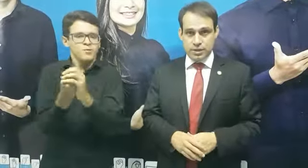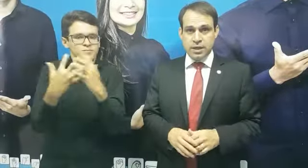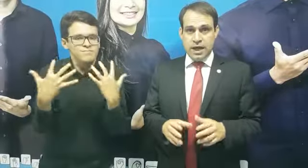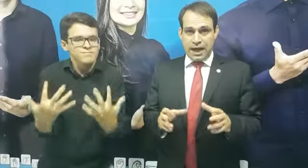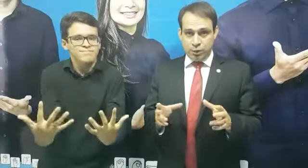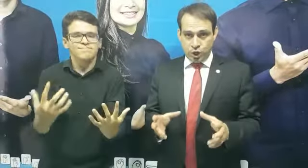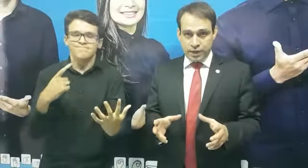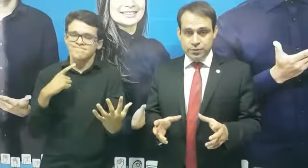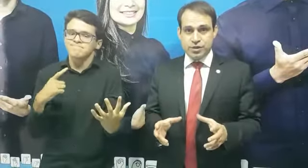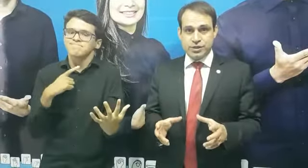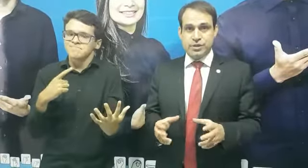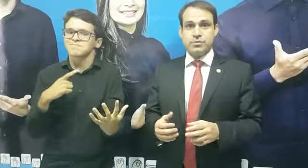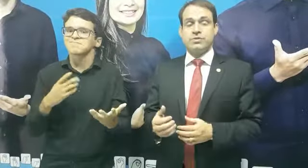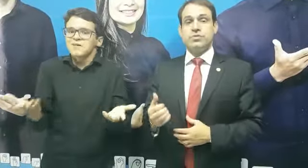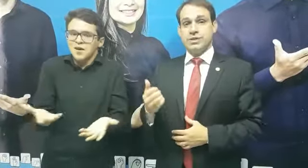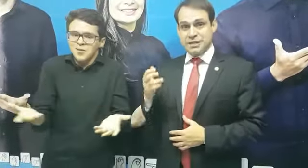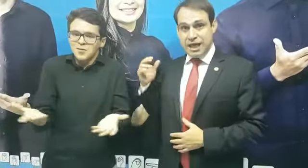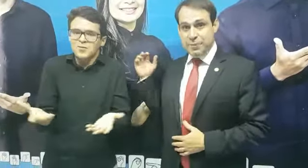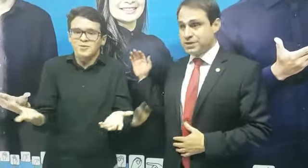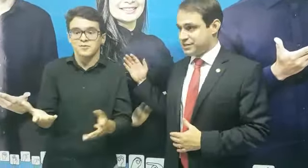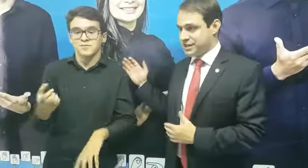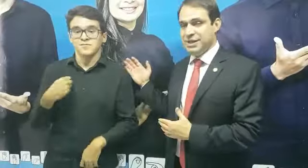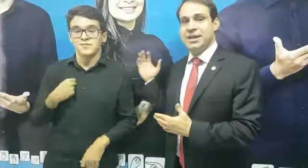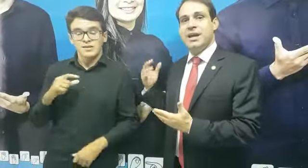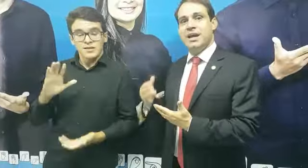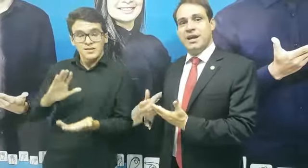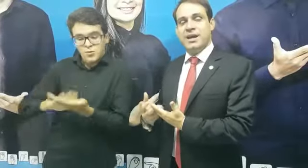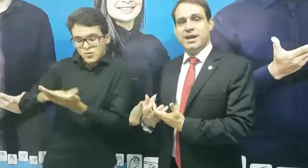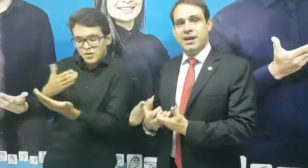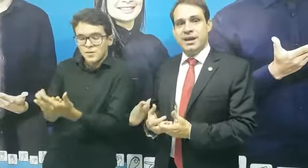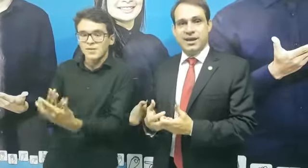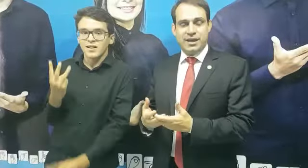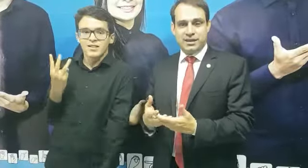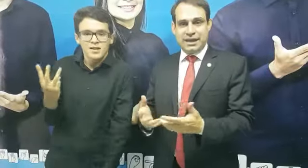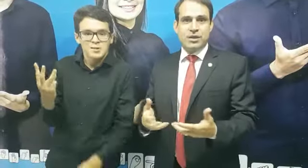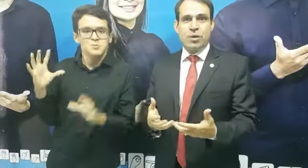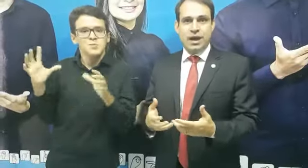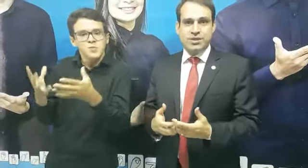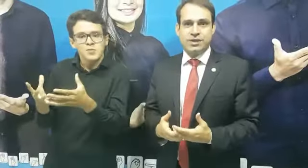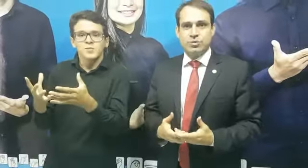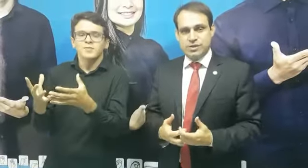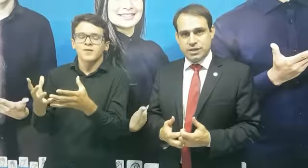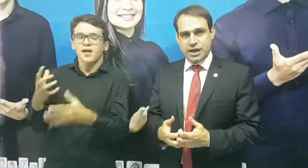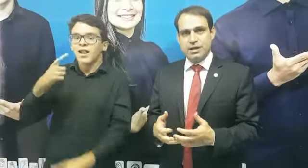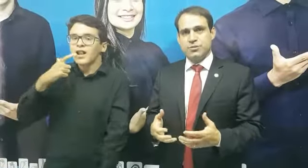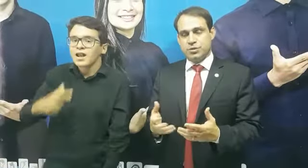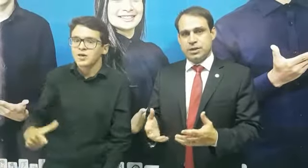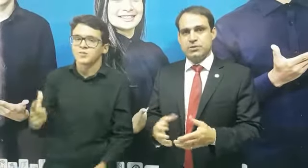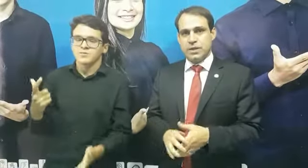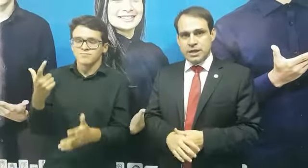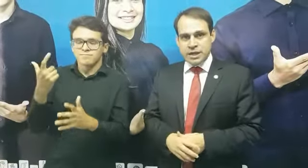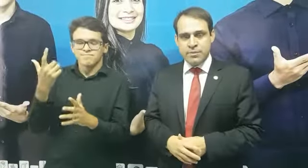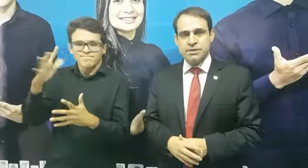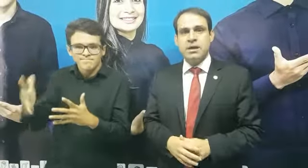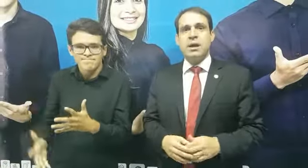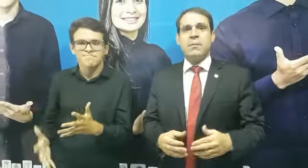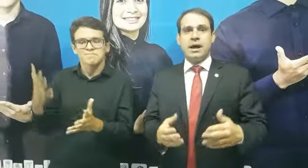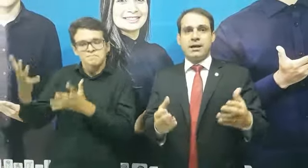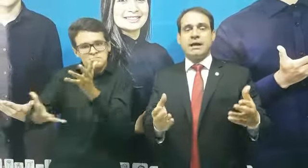Agora nós temos os intérpretes na linguagem dos sinais, portanto em Libras, para